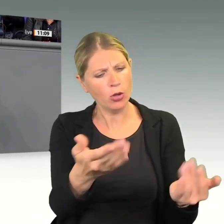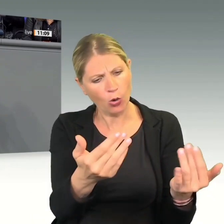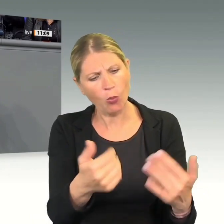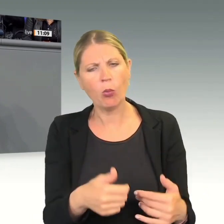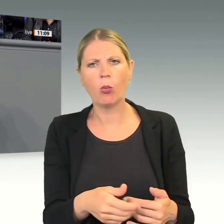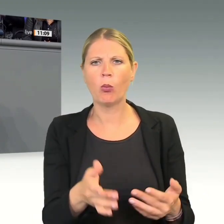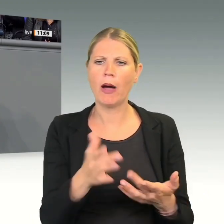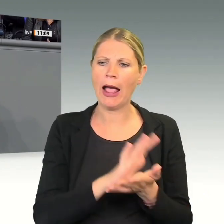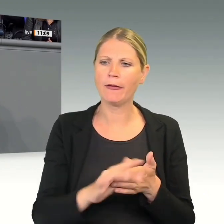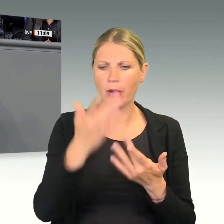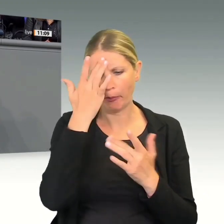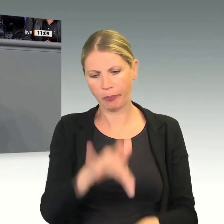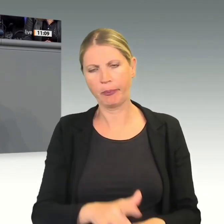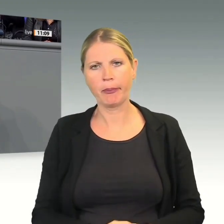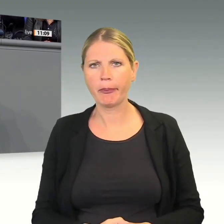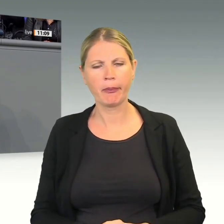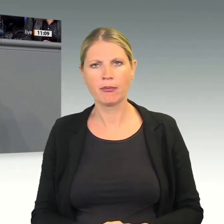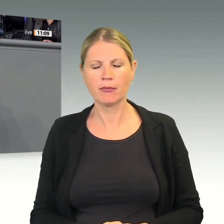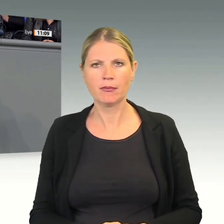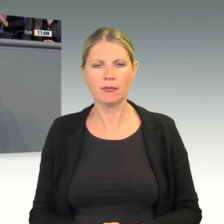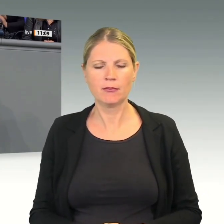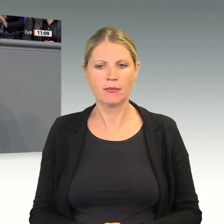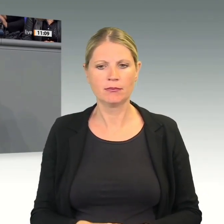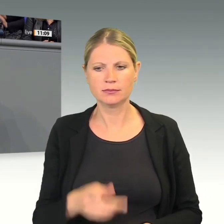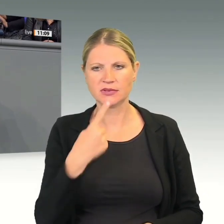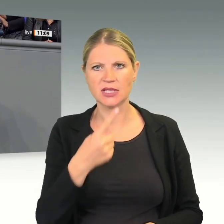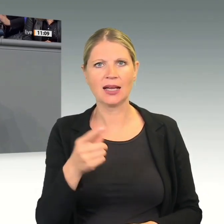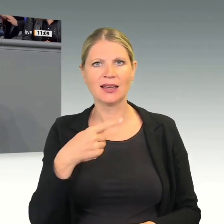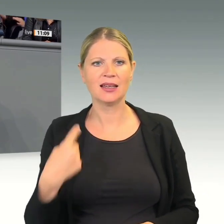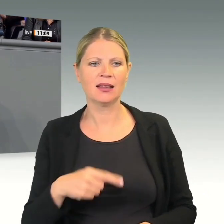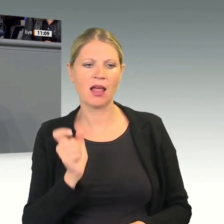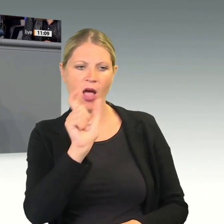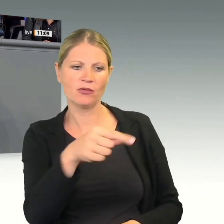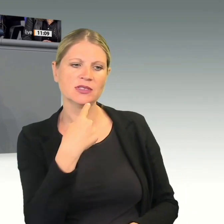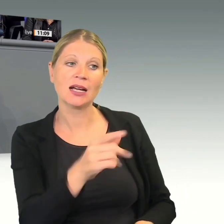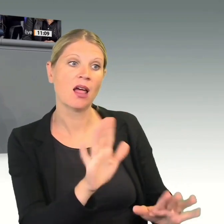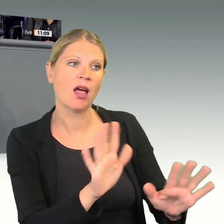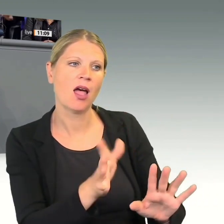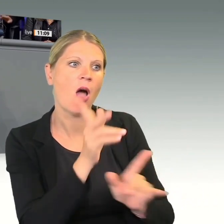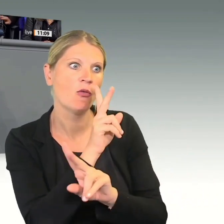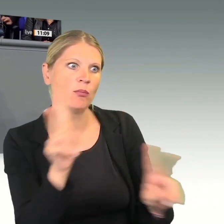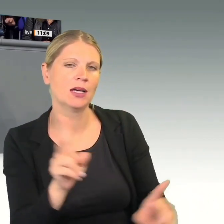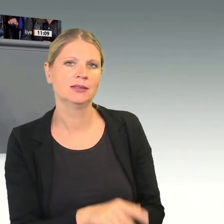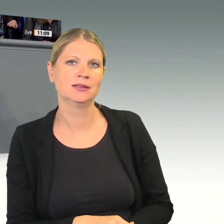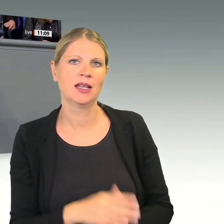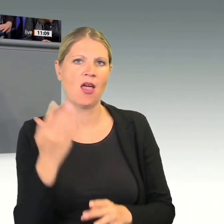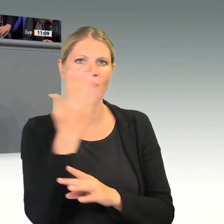sagen, der Westen will euch seine sogenannten Werte aufzwingen und seine Standards gleich mit. Die sagen, der Westen will,